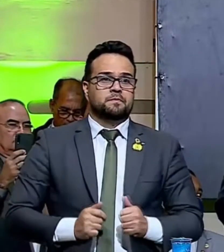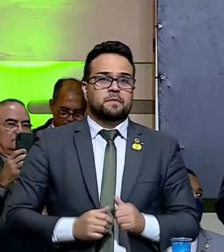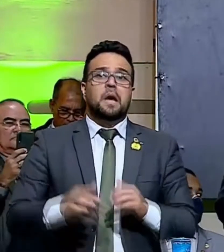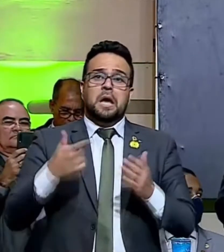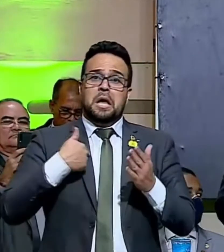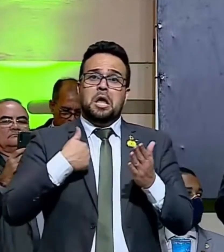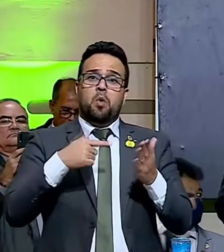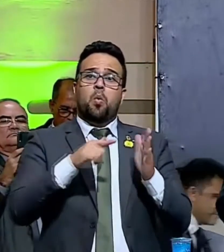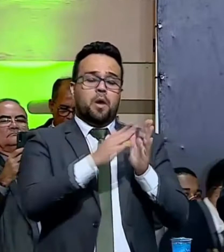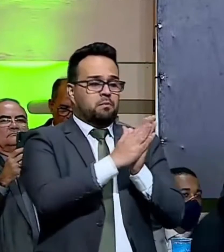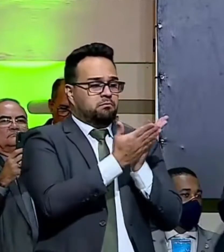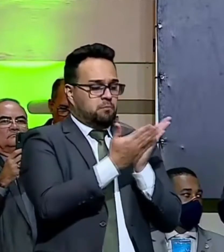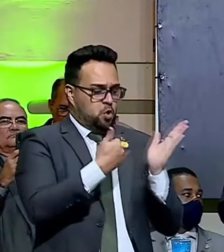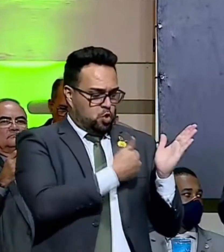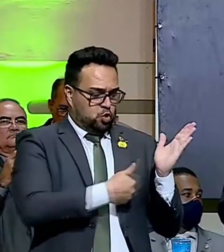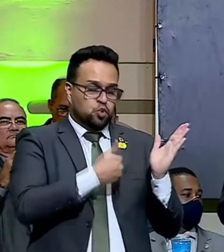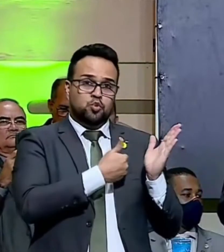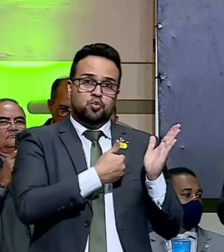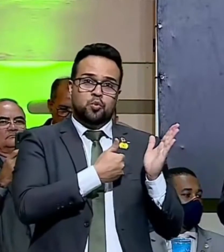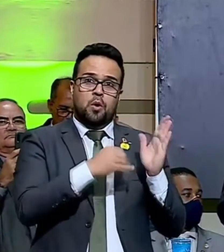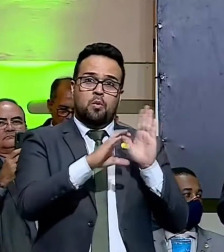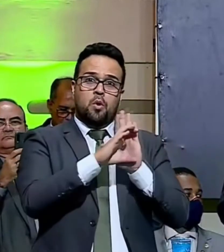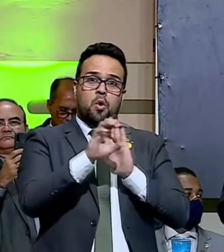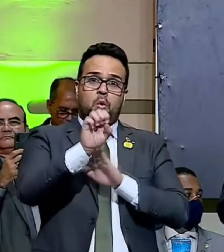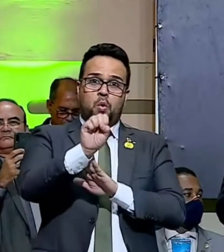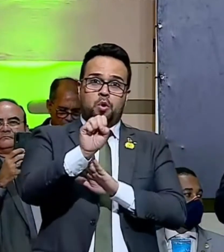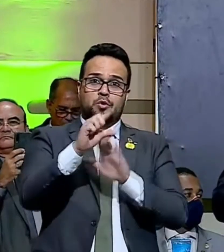bíblica, o João 8, 32.